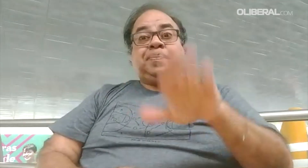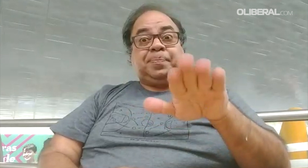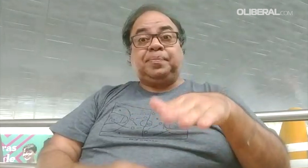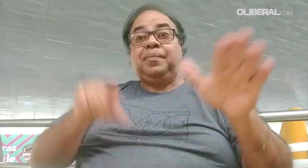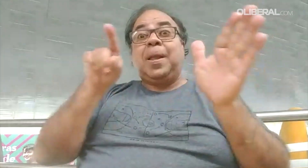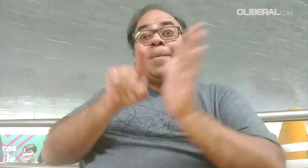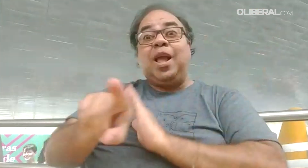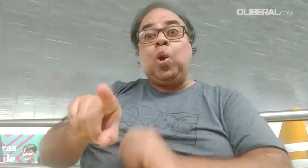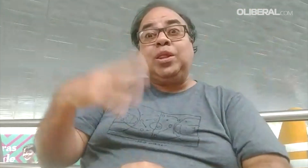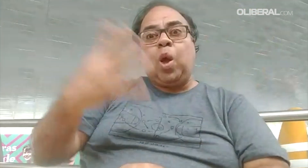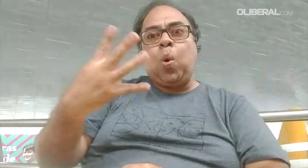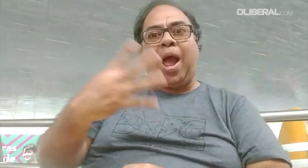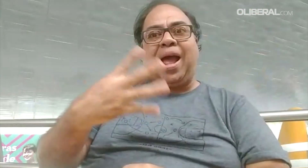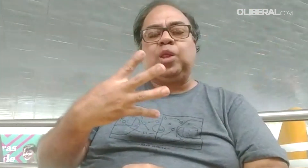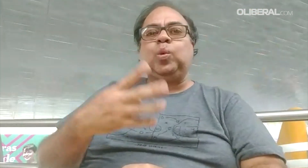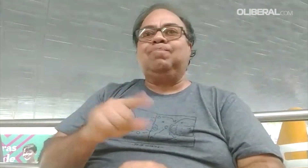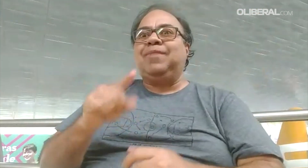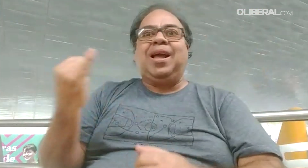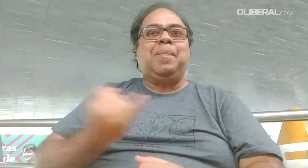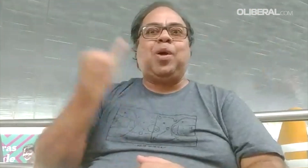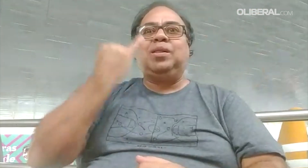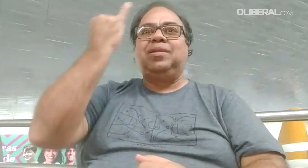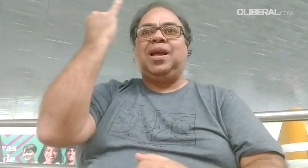Sobre a importância do Dia do Surdo, eu queria dizer o quê?